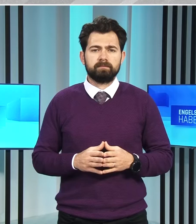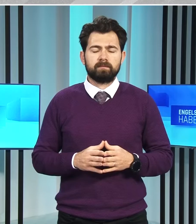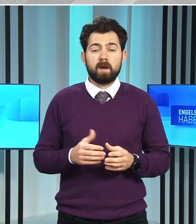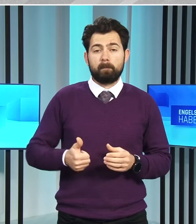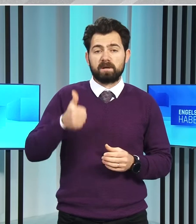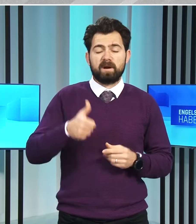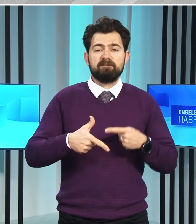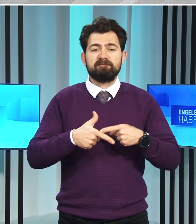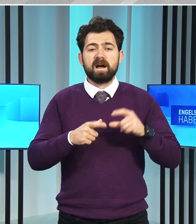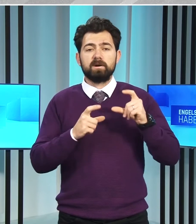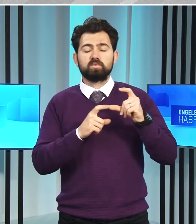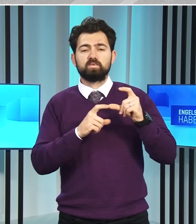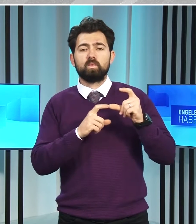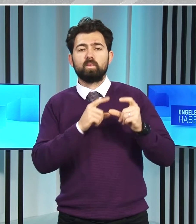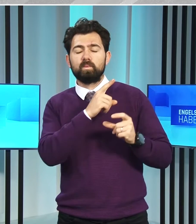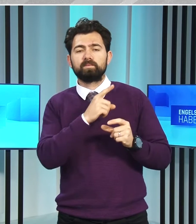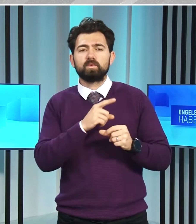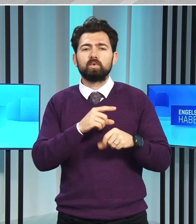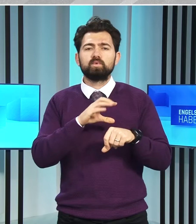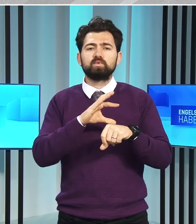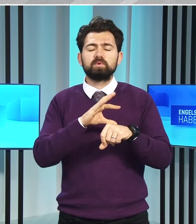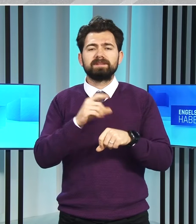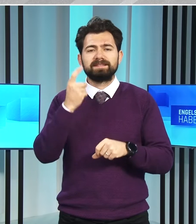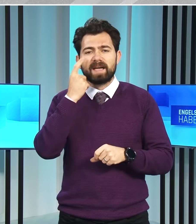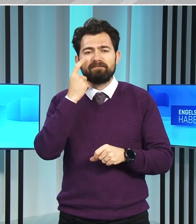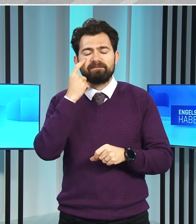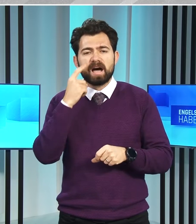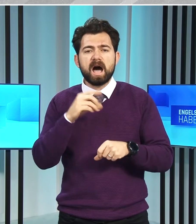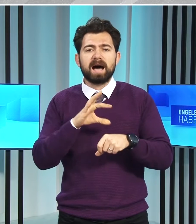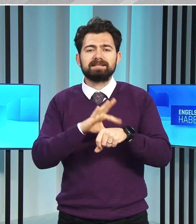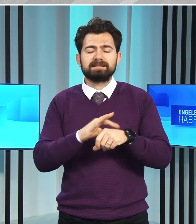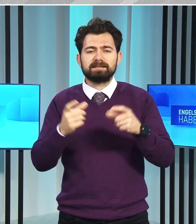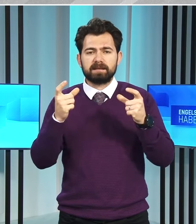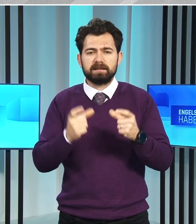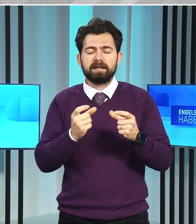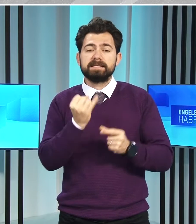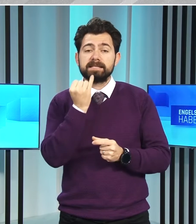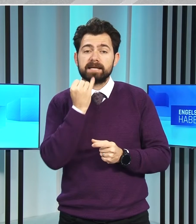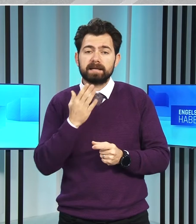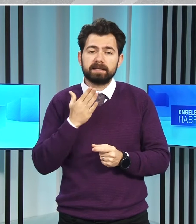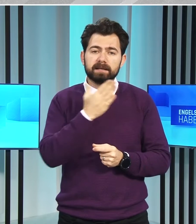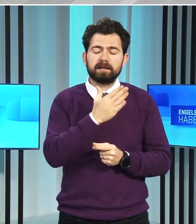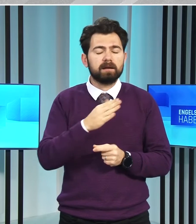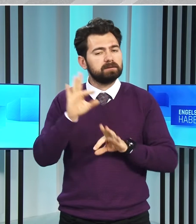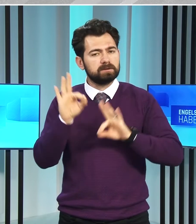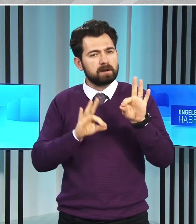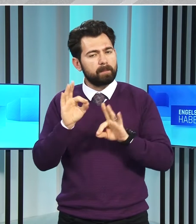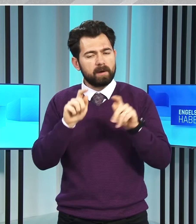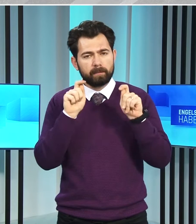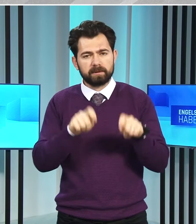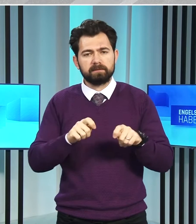Başbakan Faiz Sucuoğlu, Dr. Burhan Nalbantoğlu Devlet Hastanesi'ni ziyaret ederek